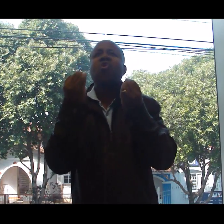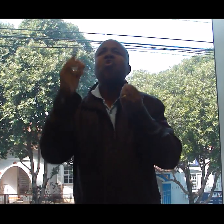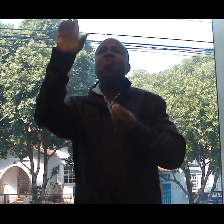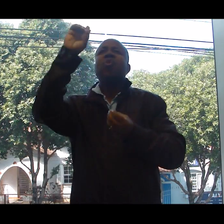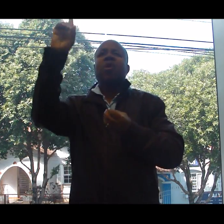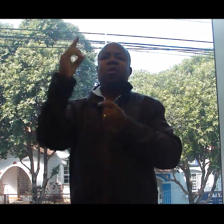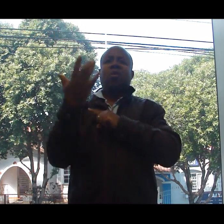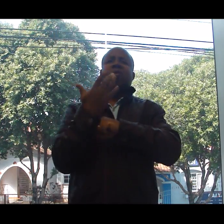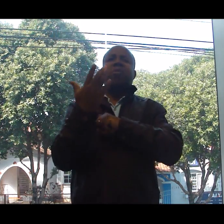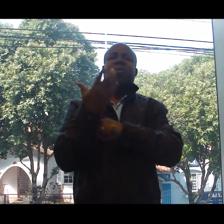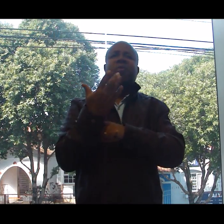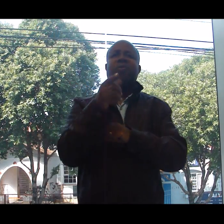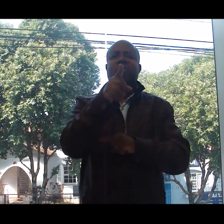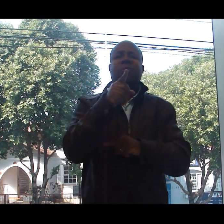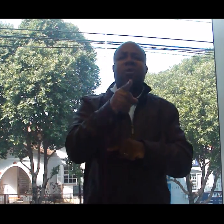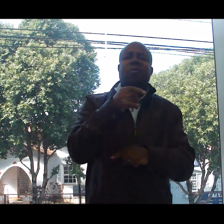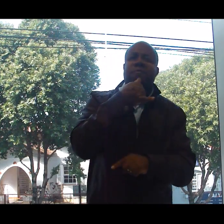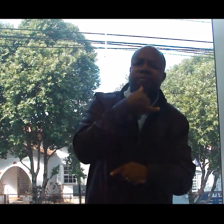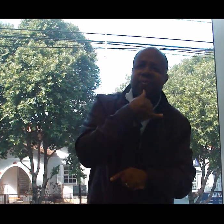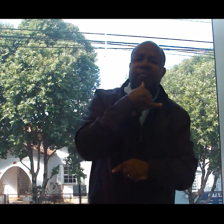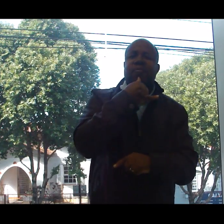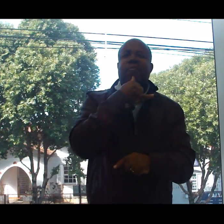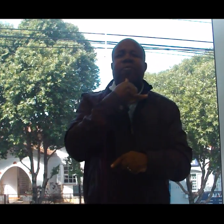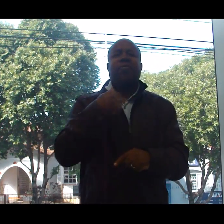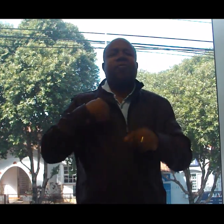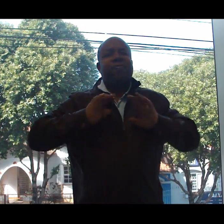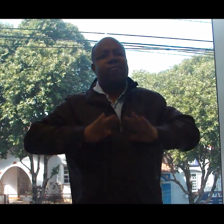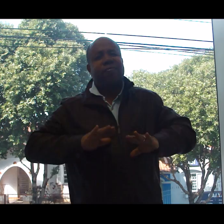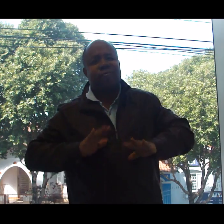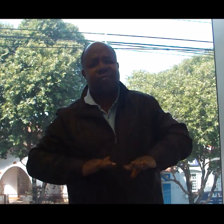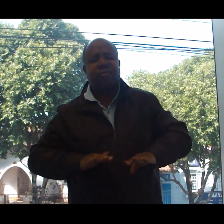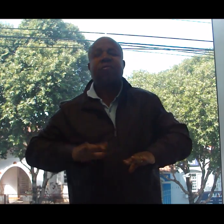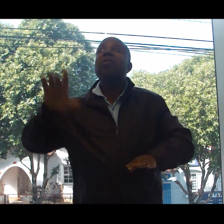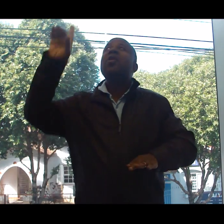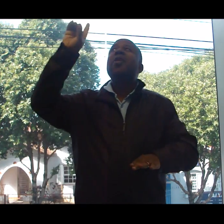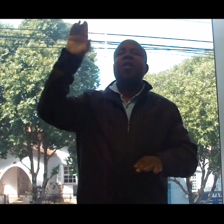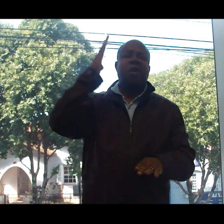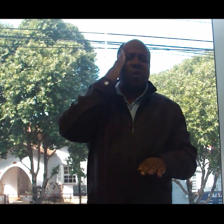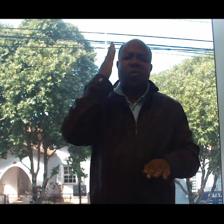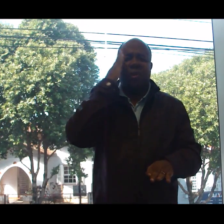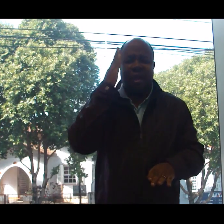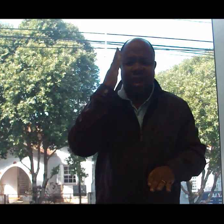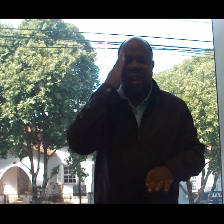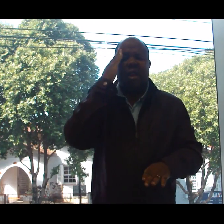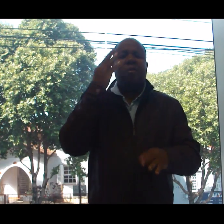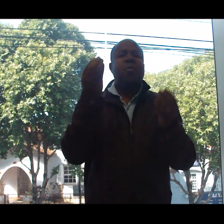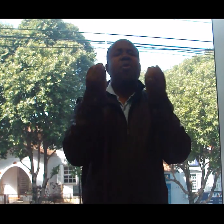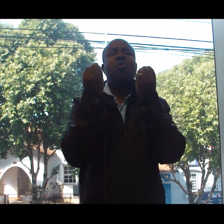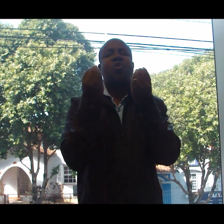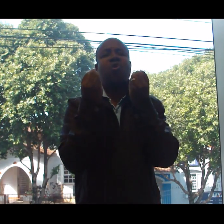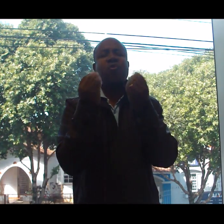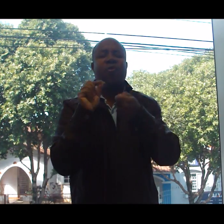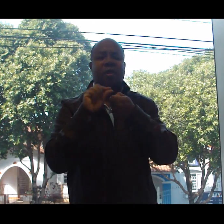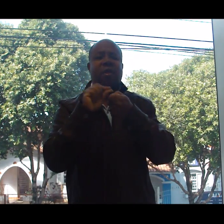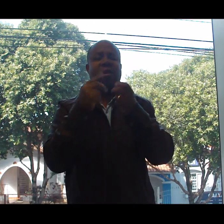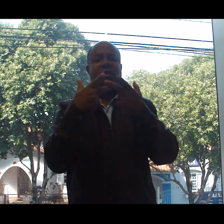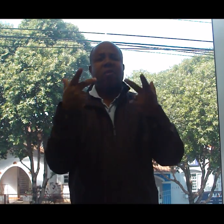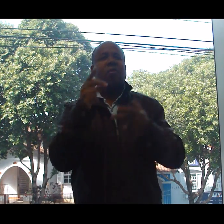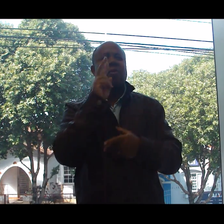túnel Não significa que Deus não tenha uma saída Lembre-se, o caminho de Deus é perfeito E Ele está trabalhando